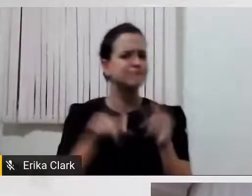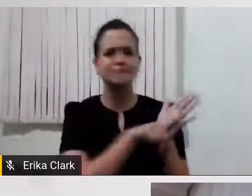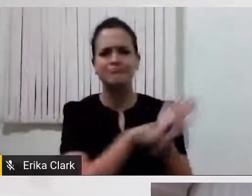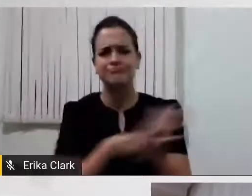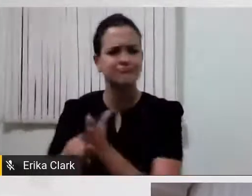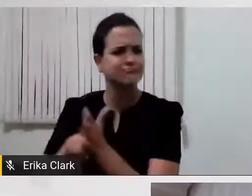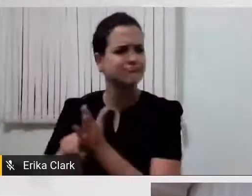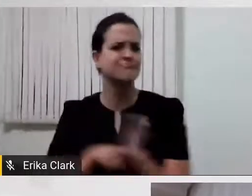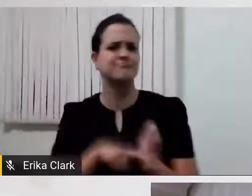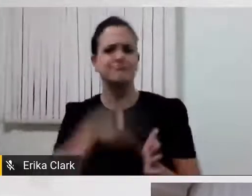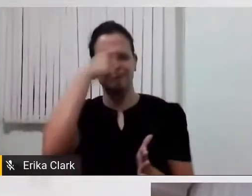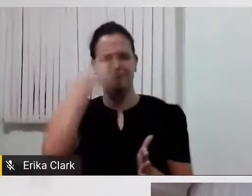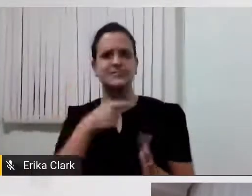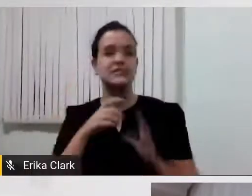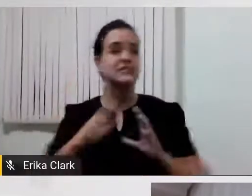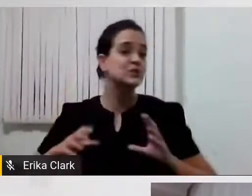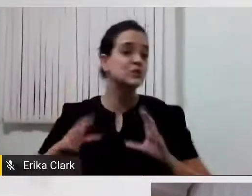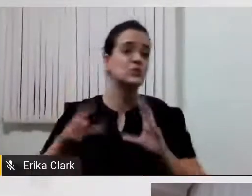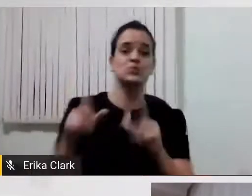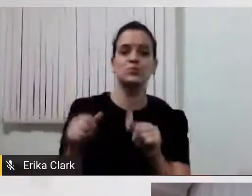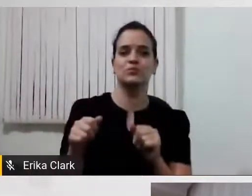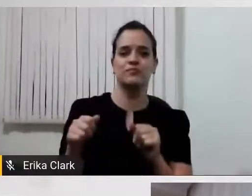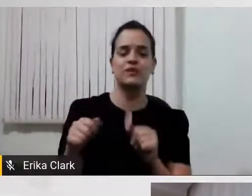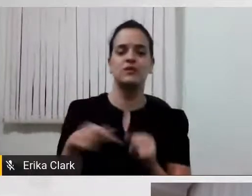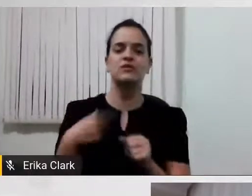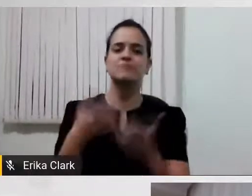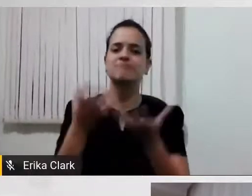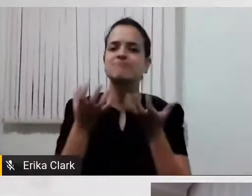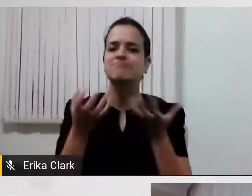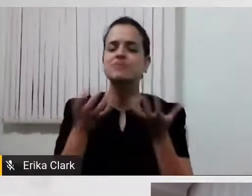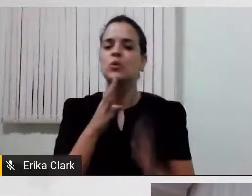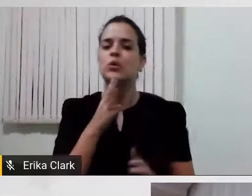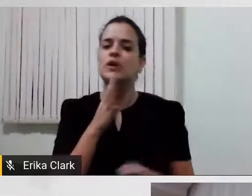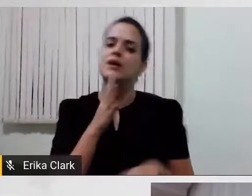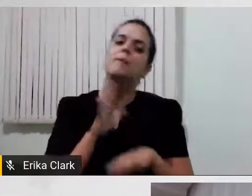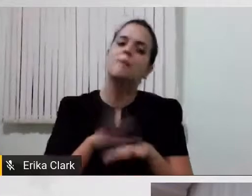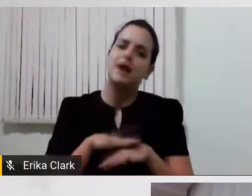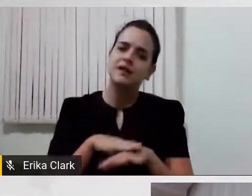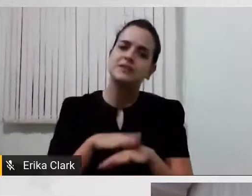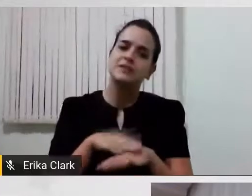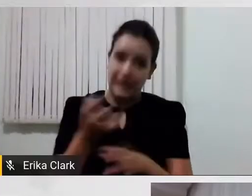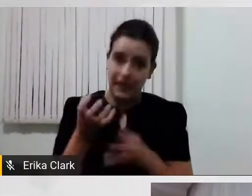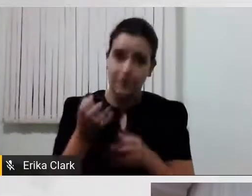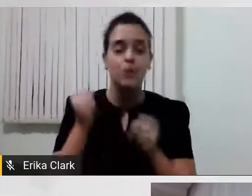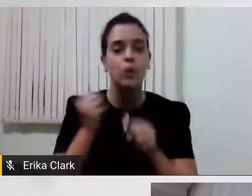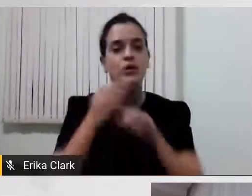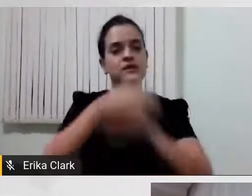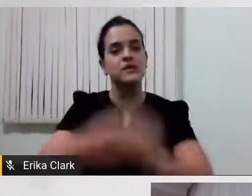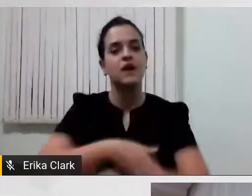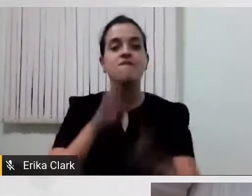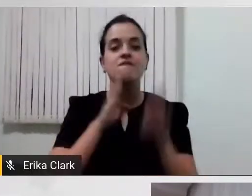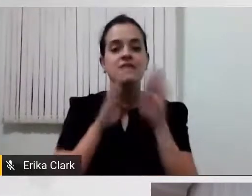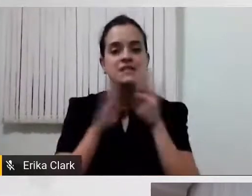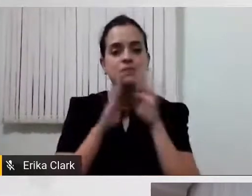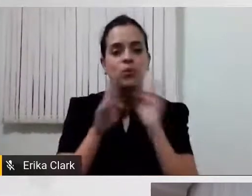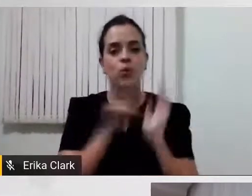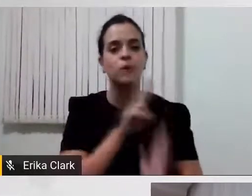área, e a gente, quem deseja conhecer um pouco mais, pode acessar pelo Facebook da ISAC Brasil,